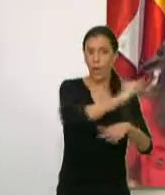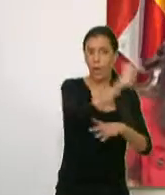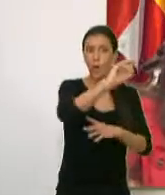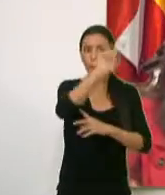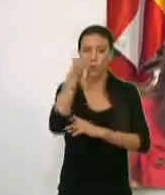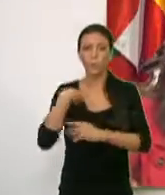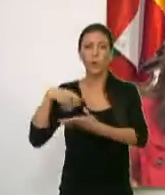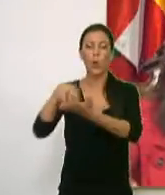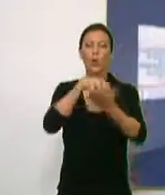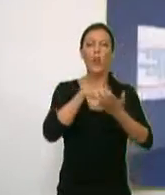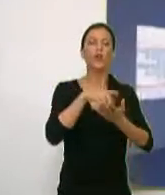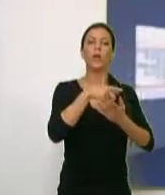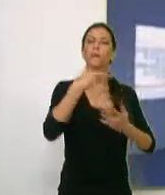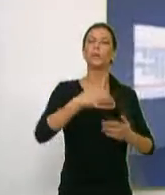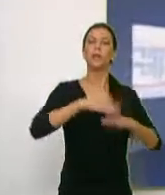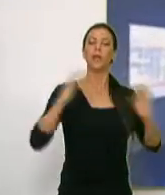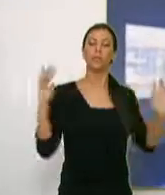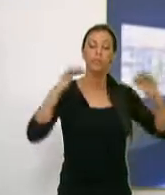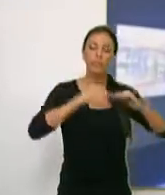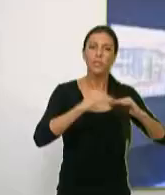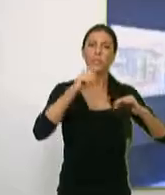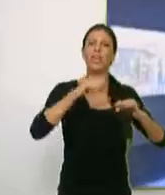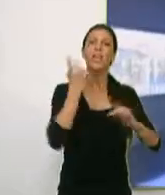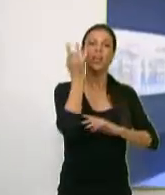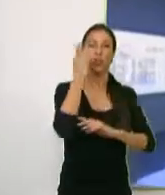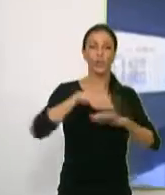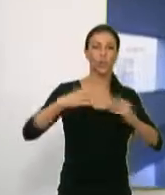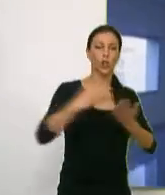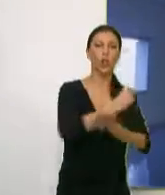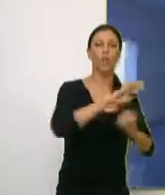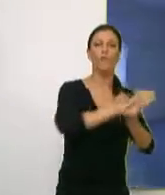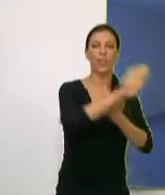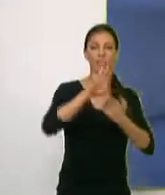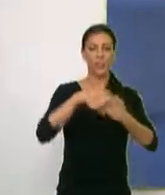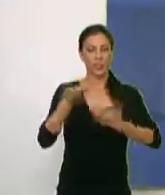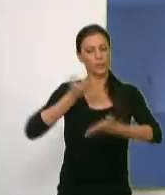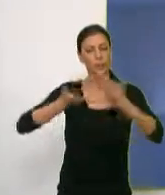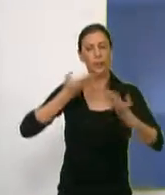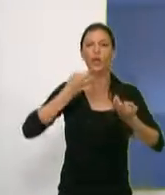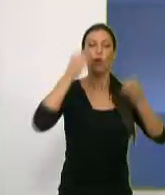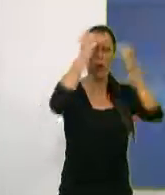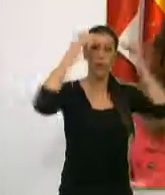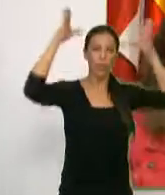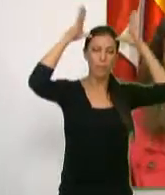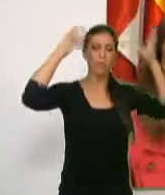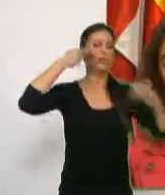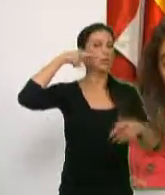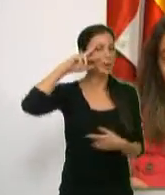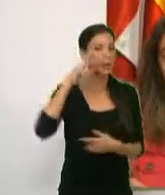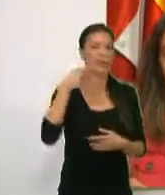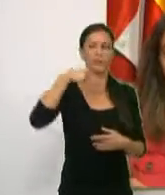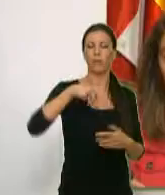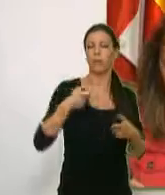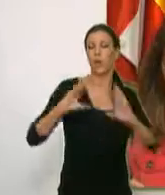existentes, será punto de referencia y encuentro de iniciativas vecinales para estimular el intercambio de conocimientos,